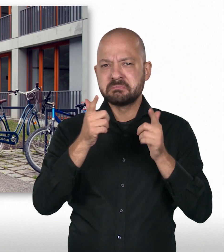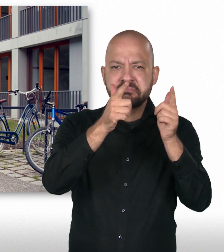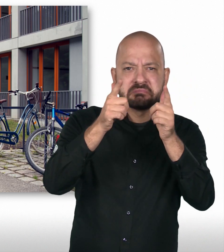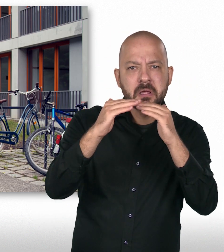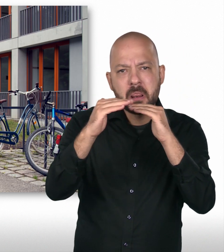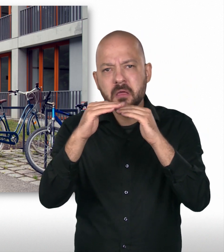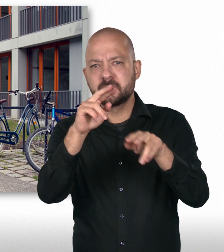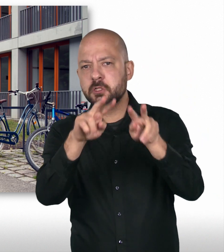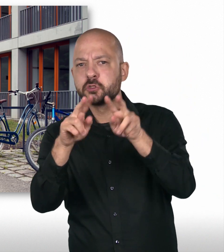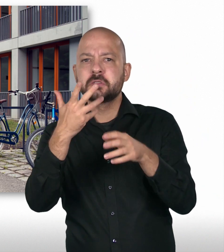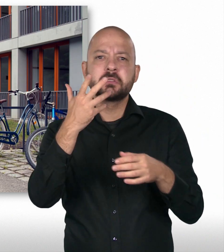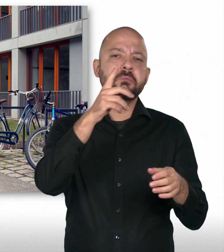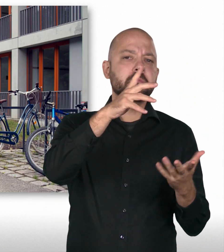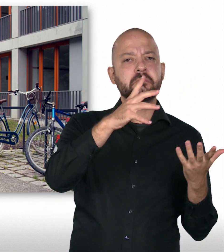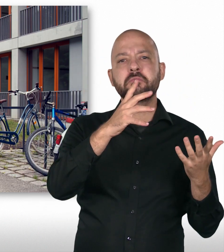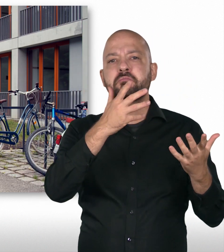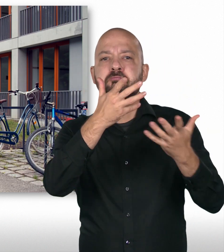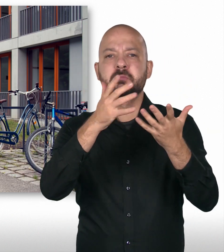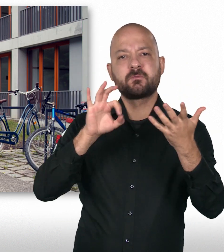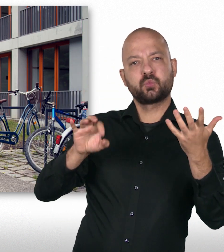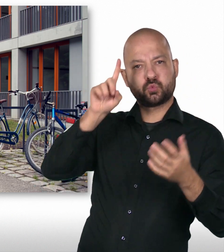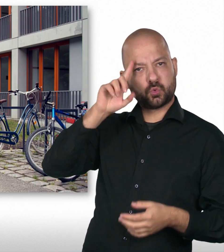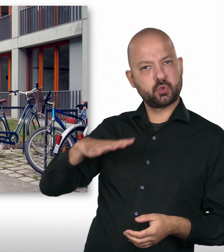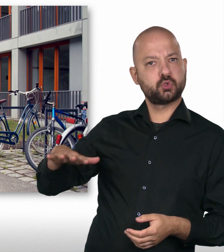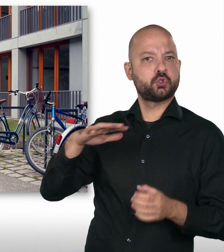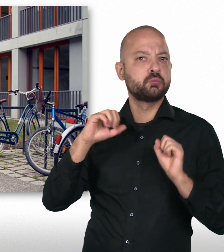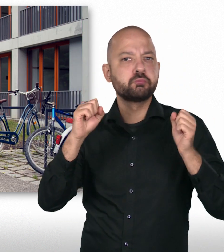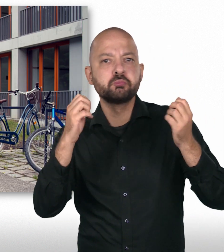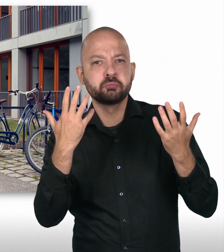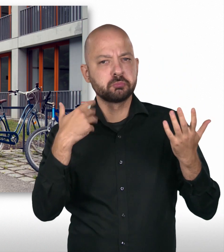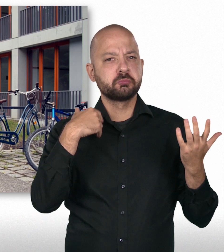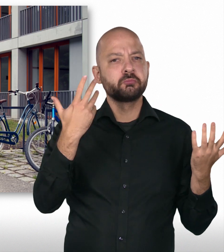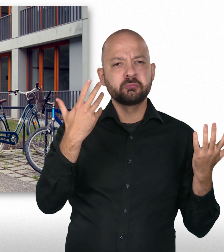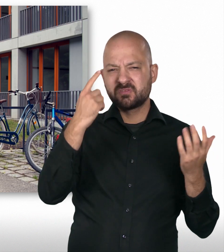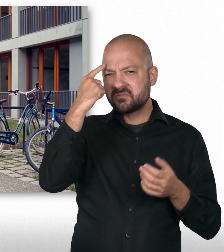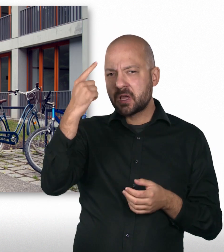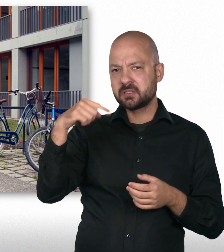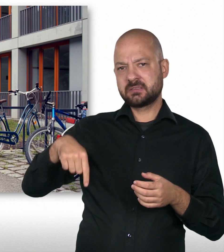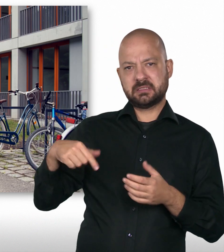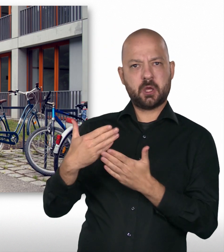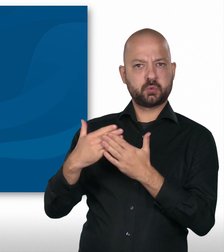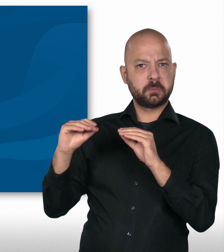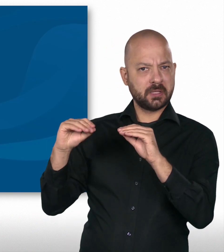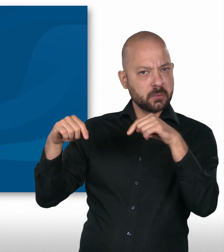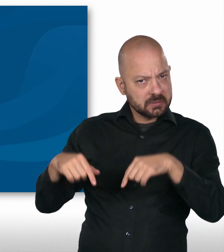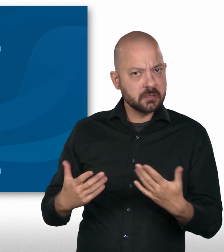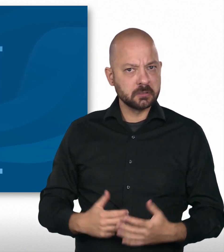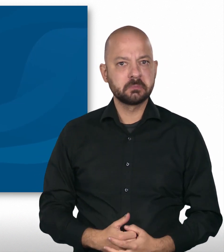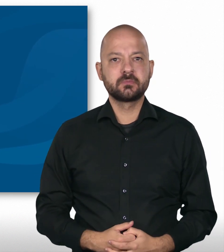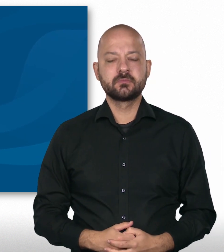müssen, um dort wieder die deutschen Interessen zu vertreten. Und ich weiß auch, dass sie genau hier ausgebildet werden. Im Auswärtigen Amt gibt es